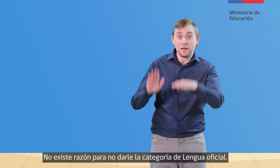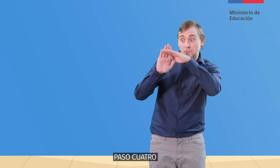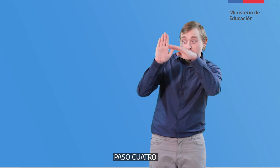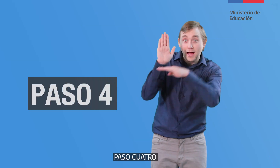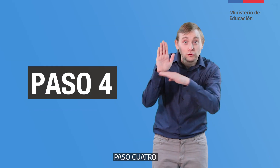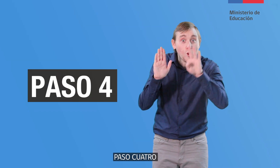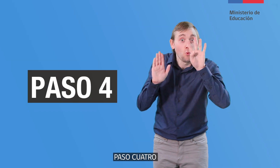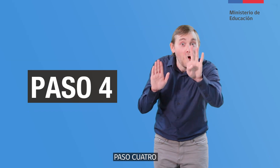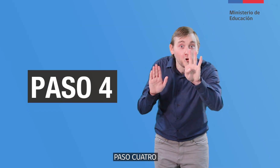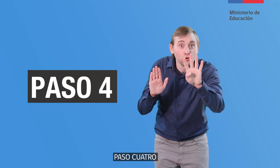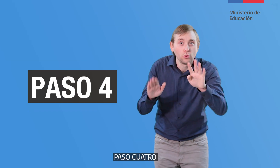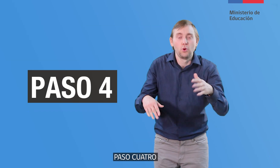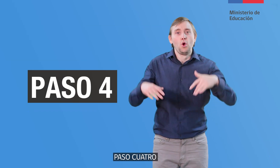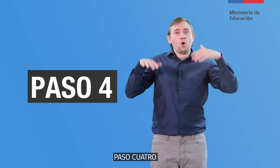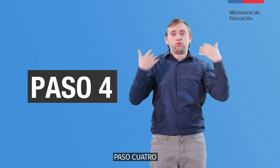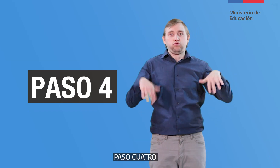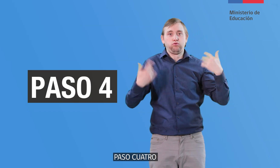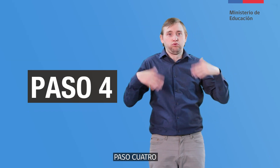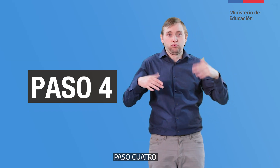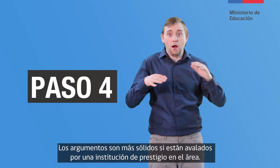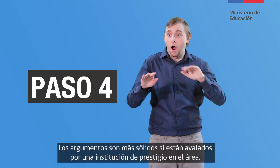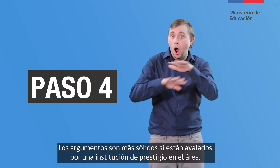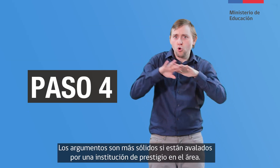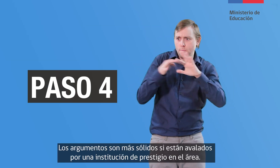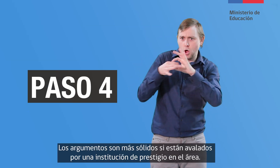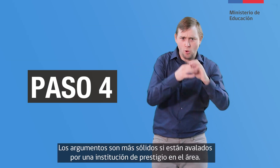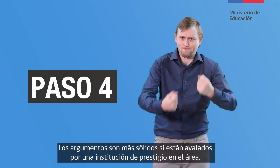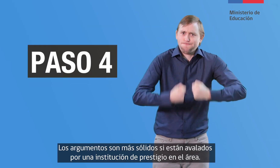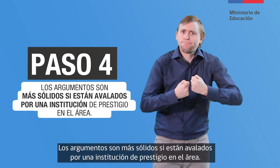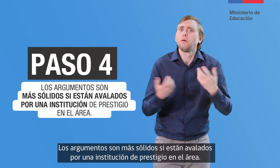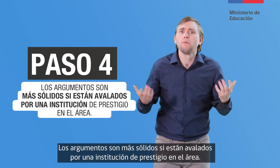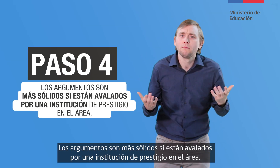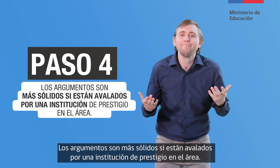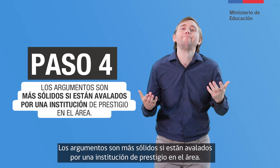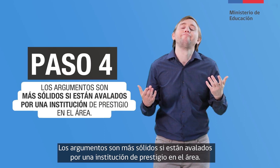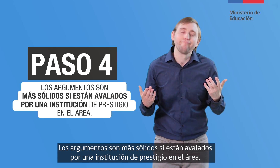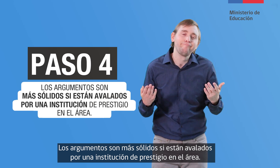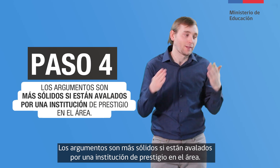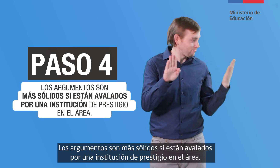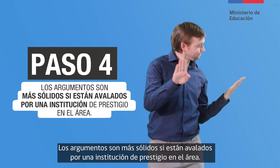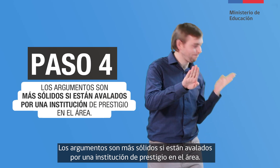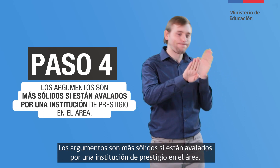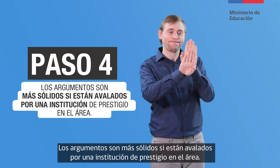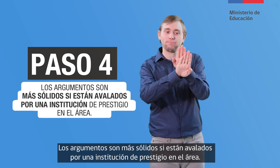Paso 4 Los argumentos son más sólidos si están avalados por una